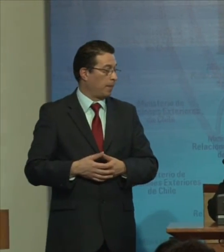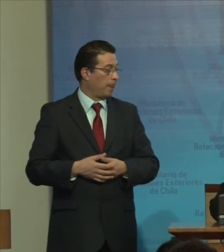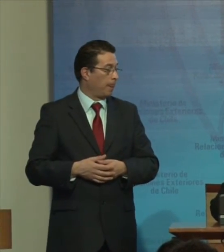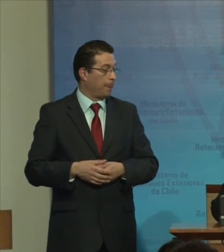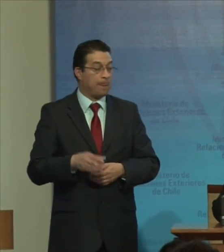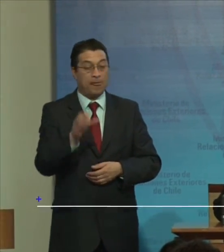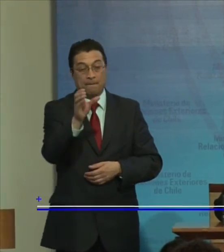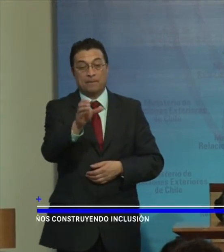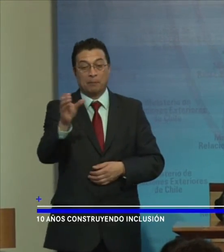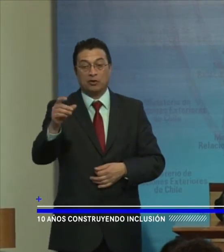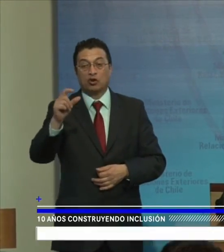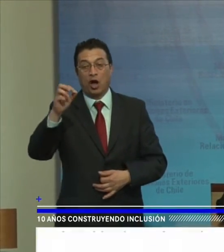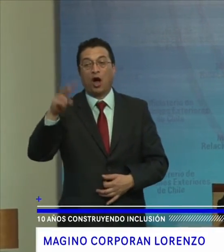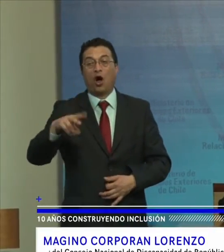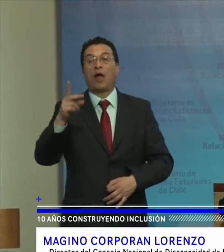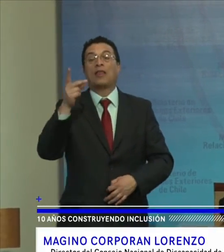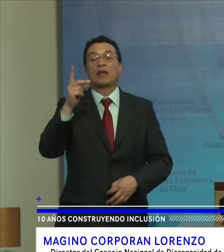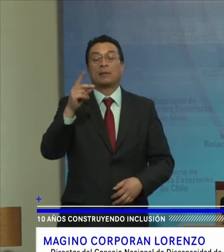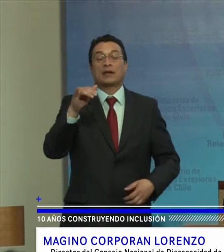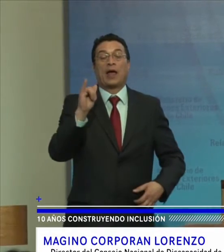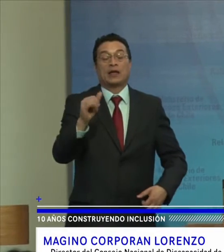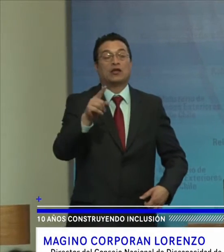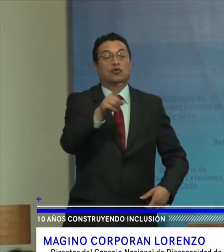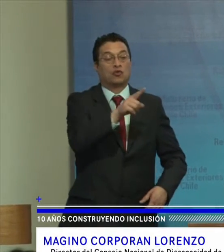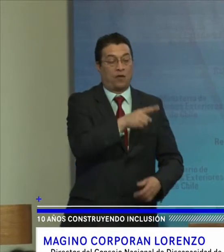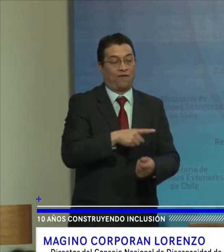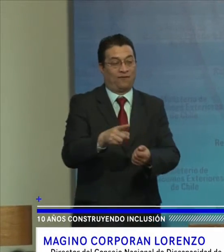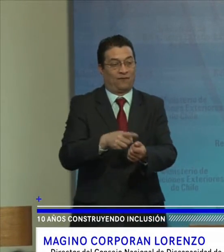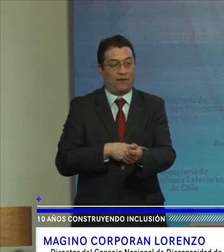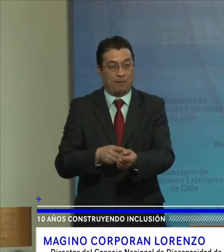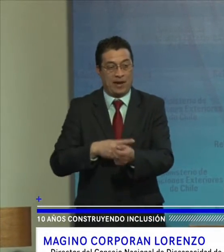Personas con discapacidad Y sus familiares